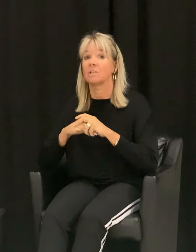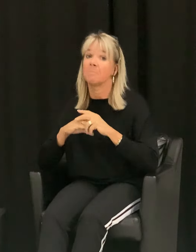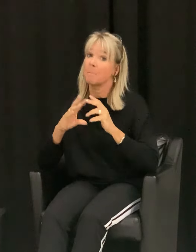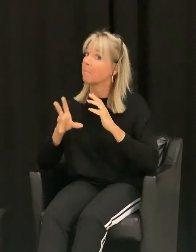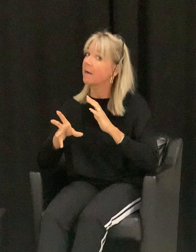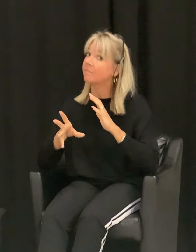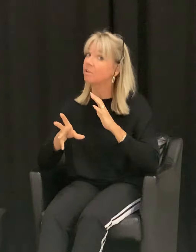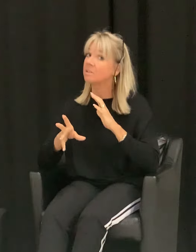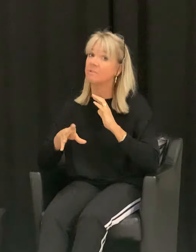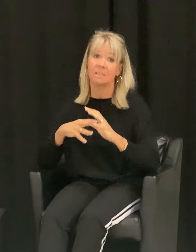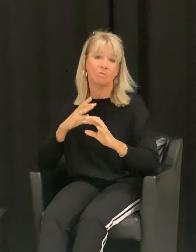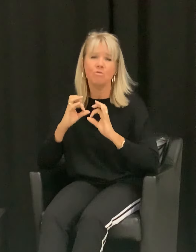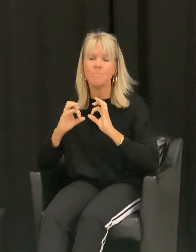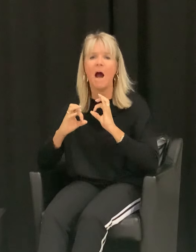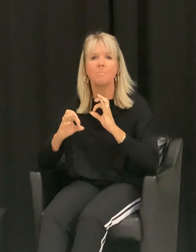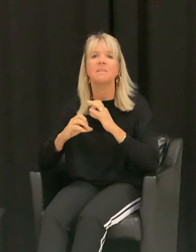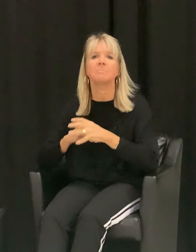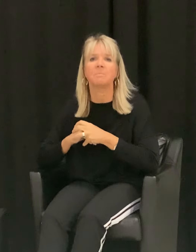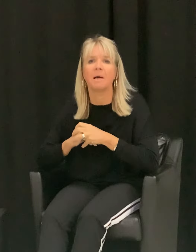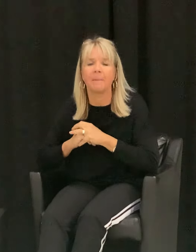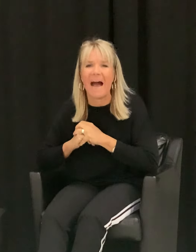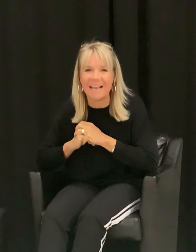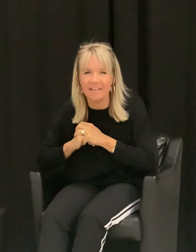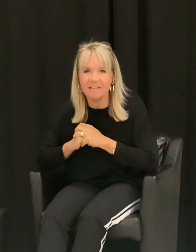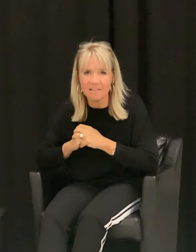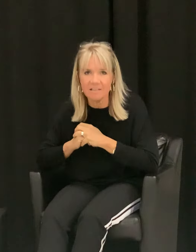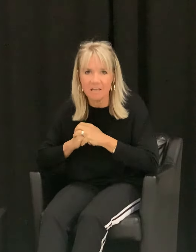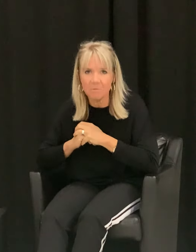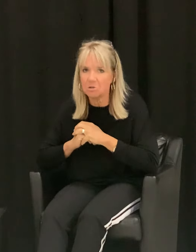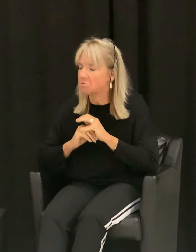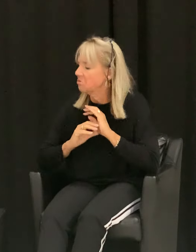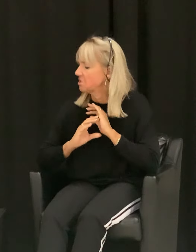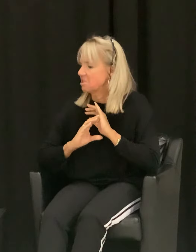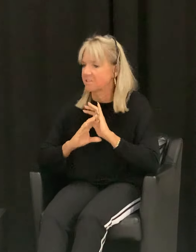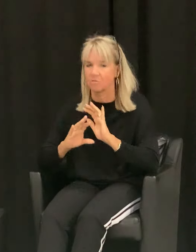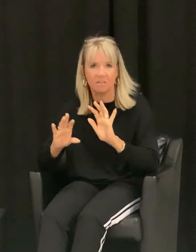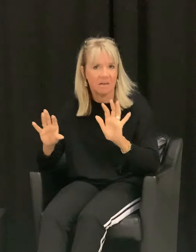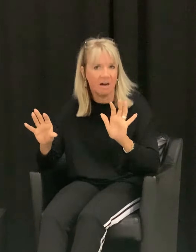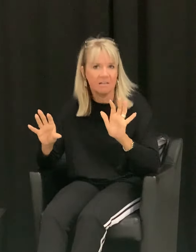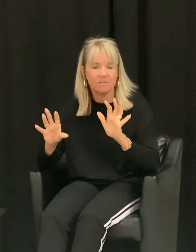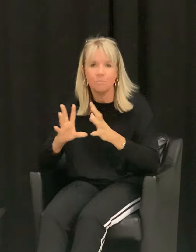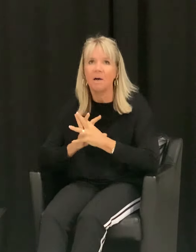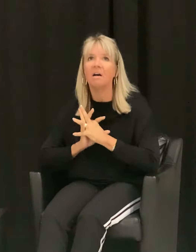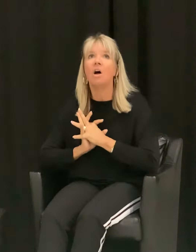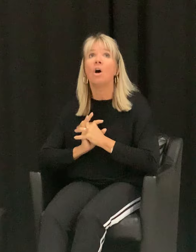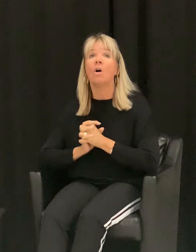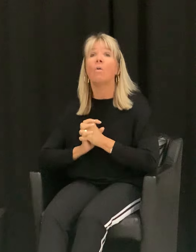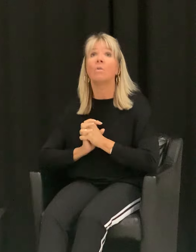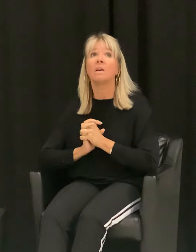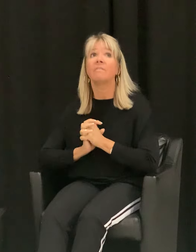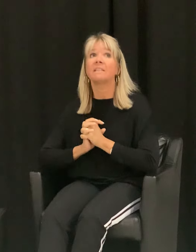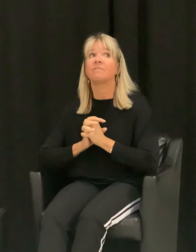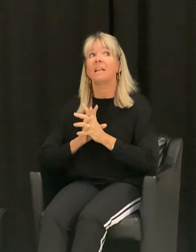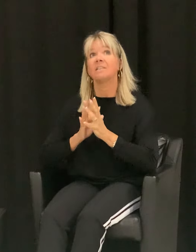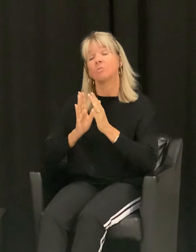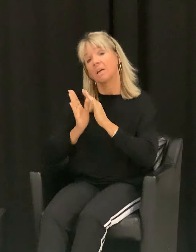immer mal machen wollte, was also überhaupt nichts mit meinem eigentlichen Thema zu tun hat, ist total super. Oder was vielleicht so ein